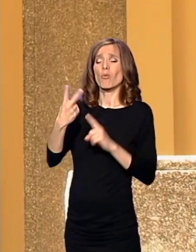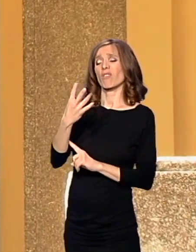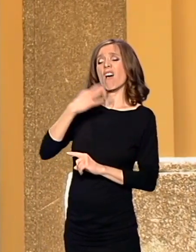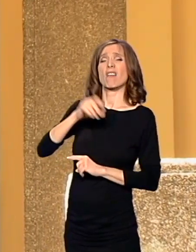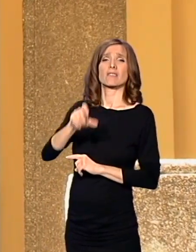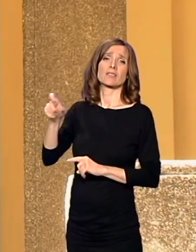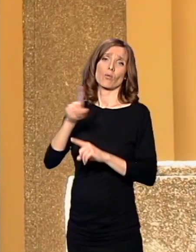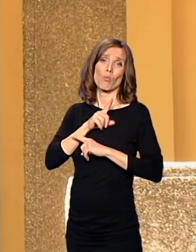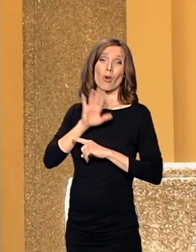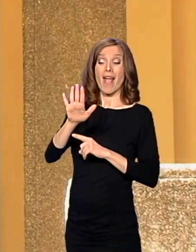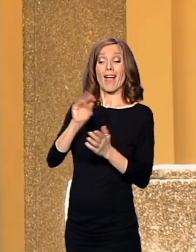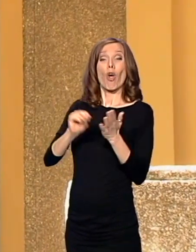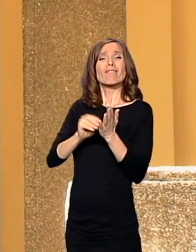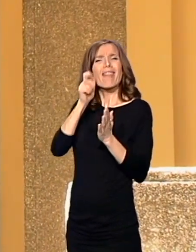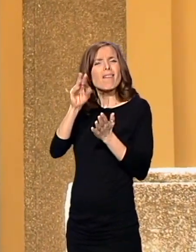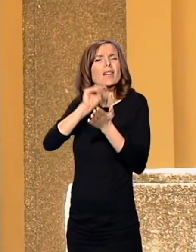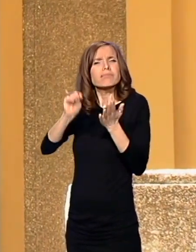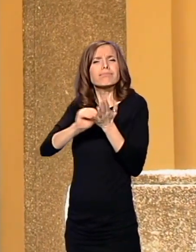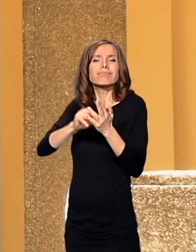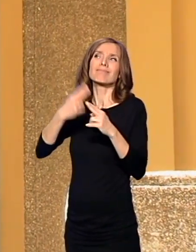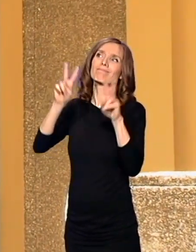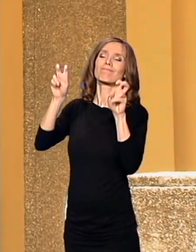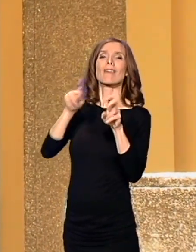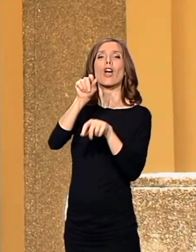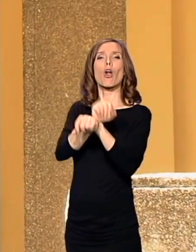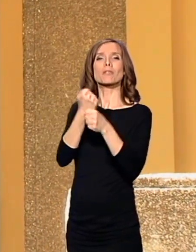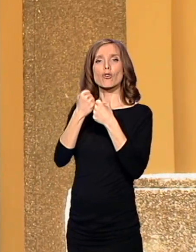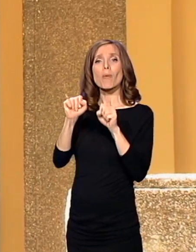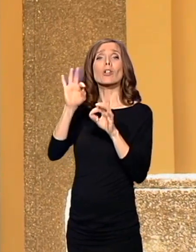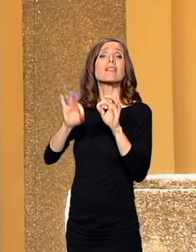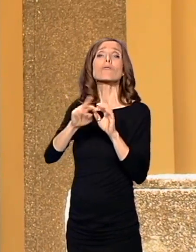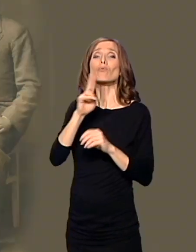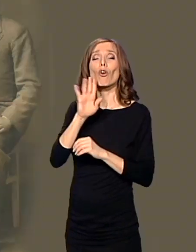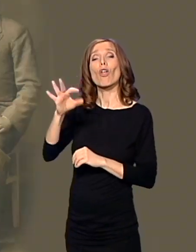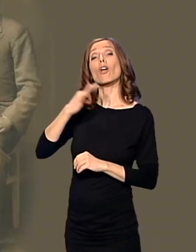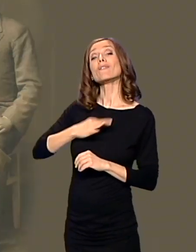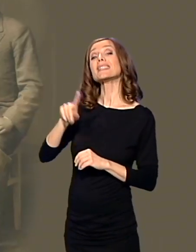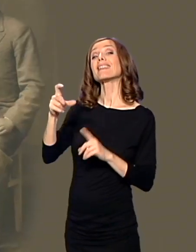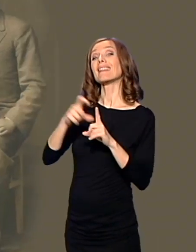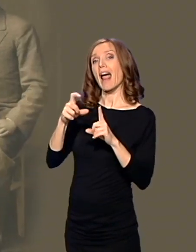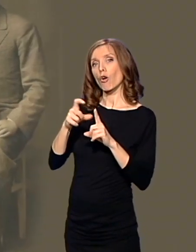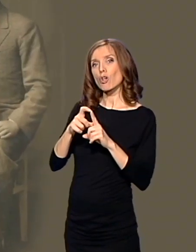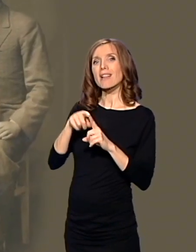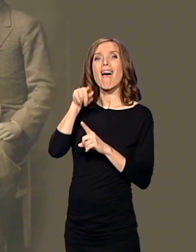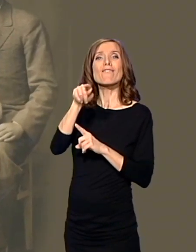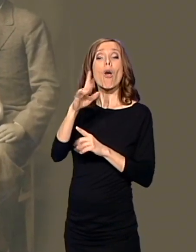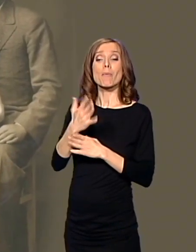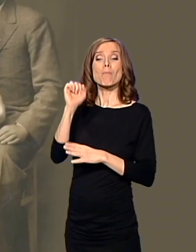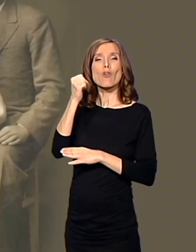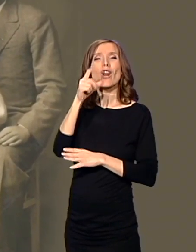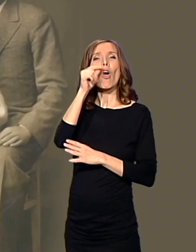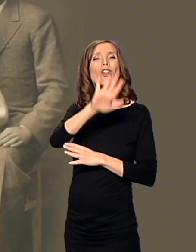Njegov dnevnik, ropstvo i sloboda sačuvao je sin Dragoslav, koji je u Požarevcu nastavio porodičnu apotekarsku